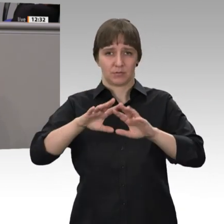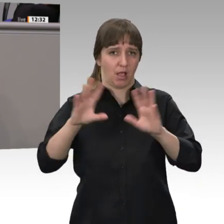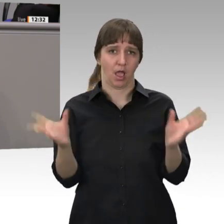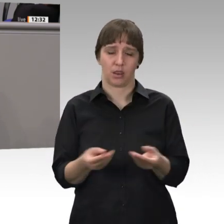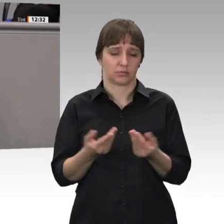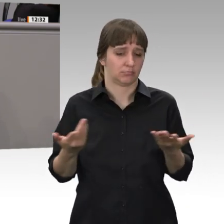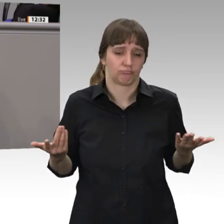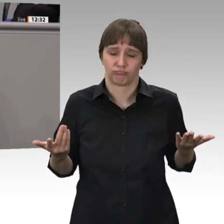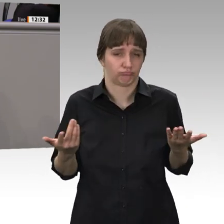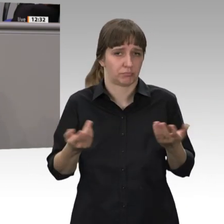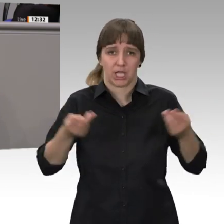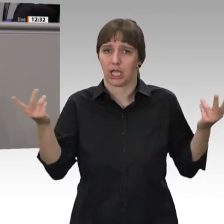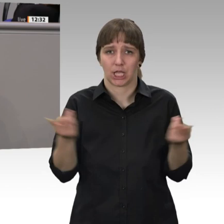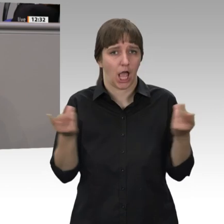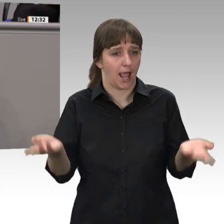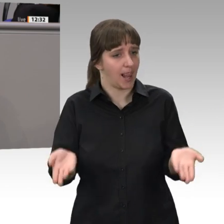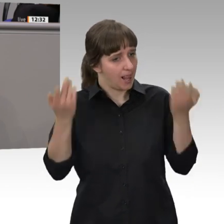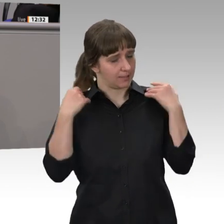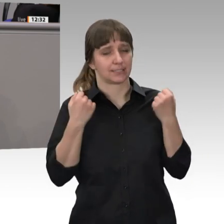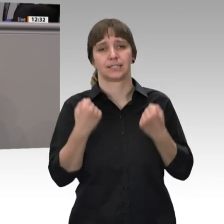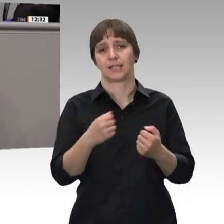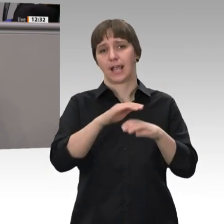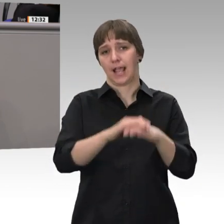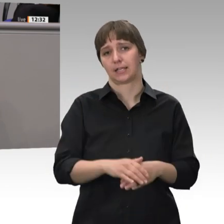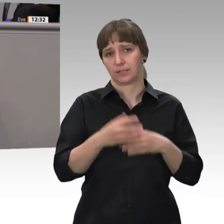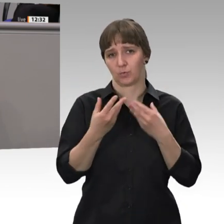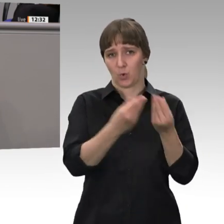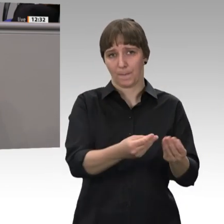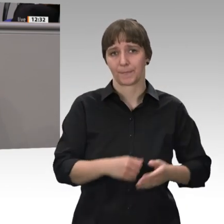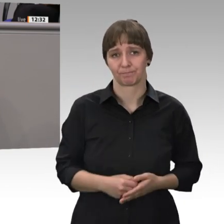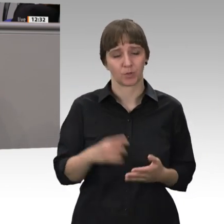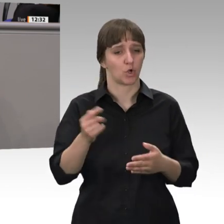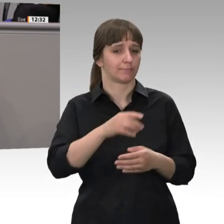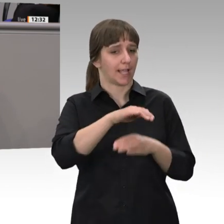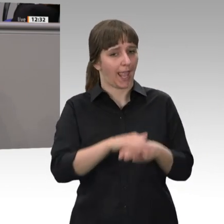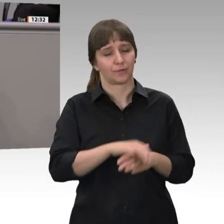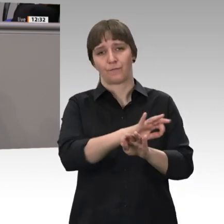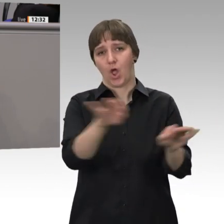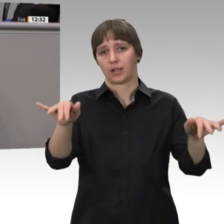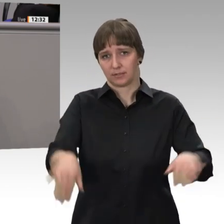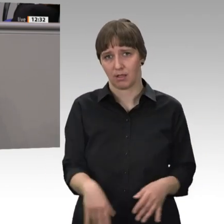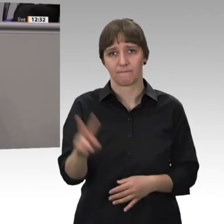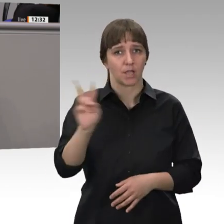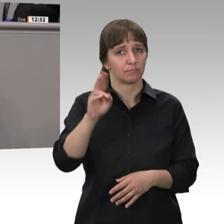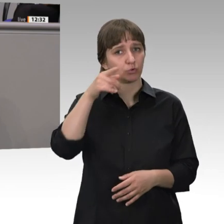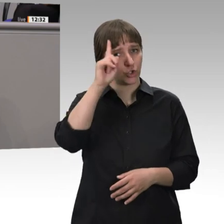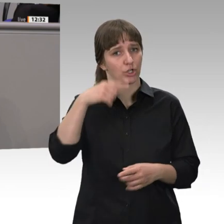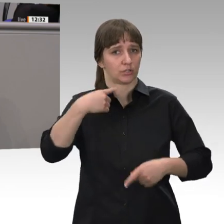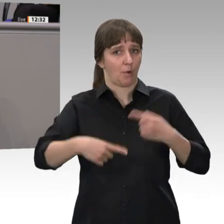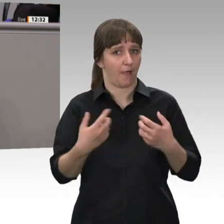zu der Mindestrente der Linken keine Rolle. Diese Rente ist einfach für alle da, für alle, die in Deutschland dauerhaft leben. Wir haben damit